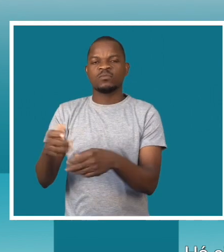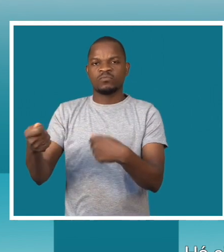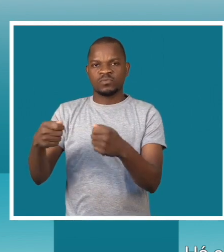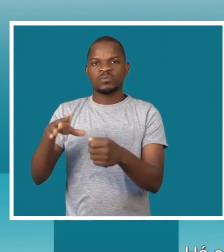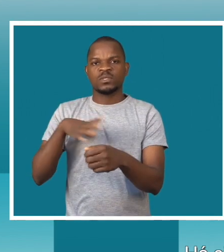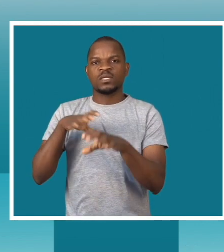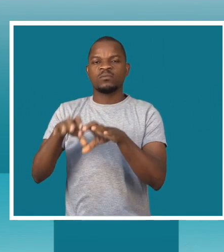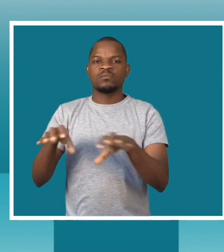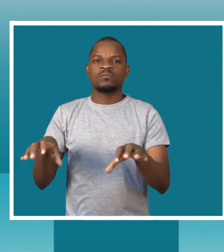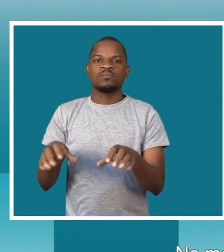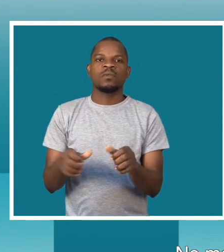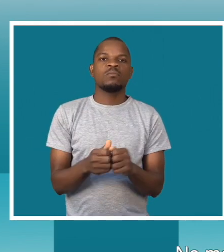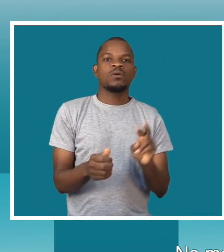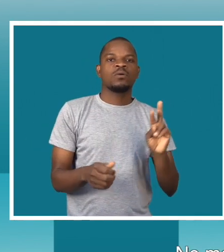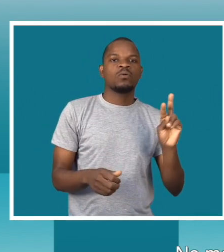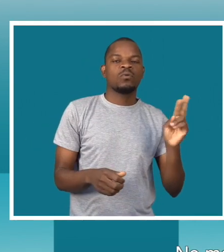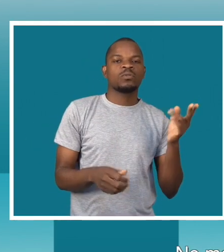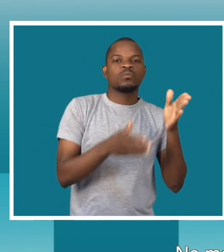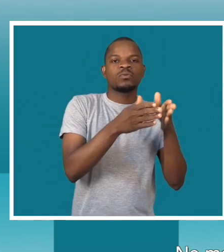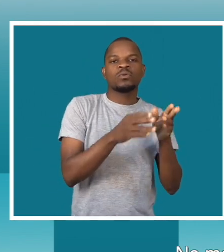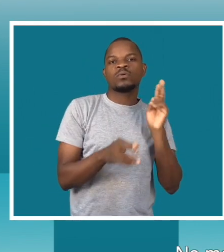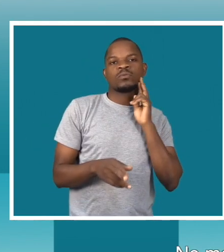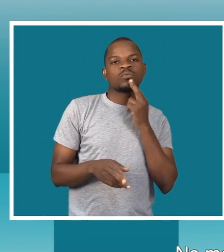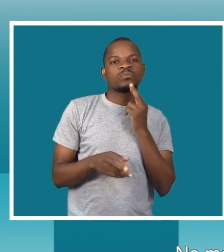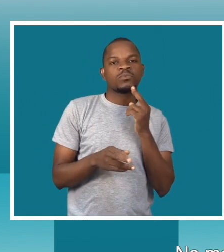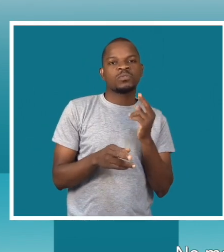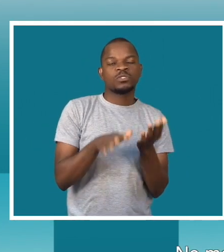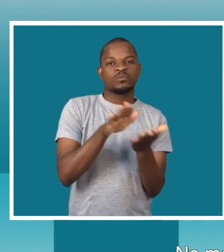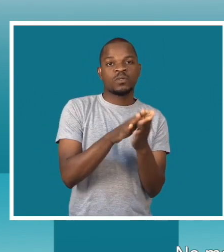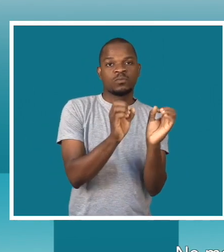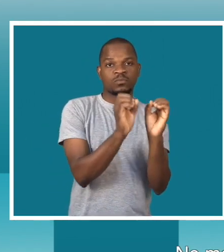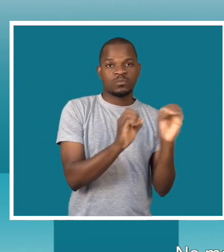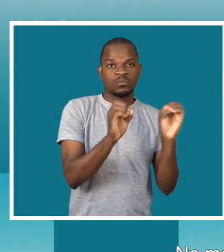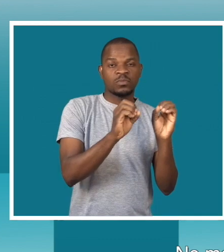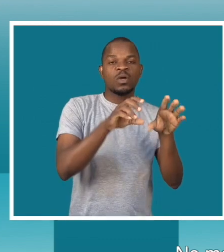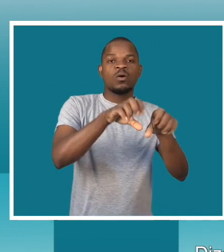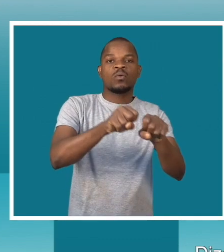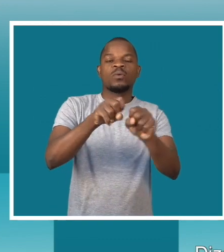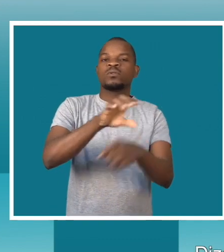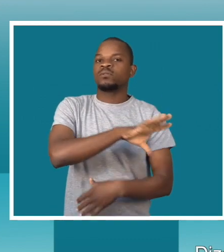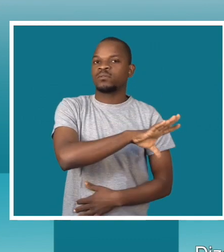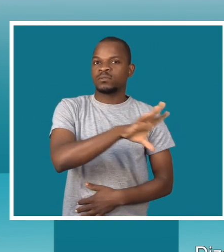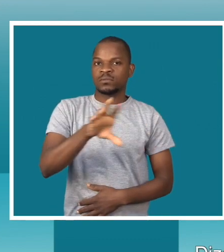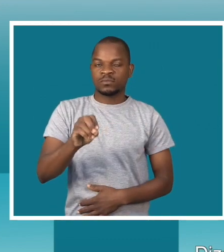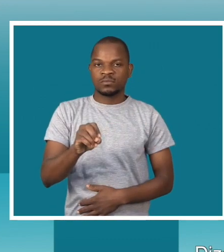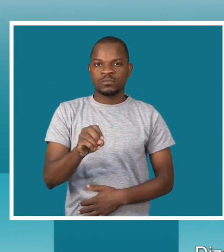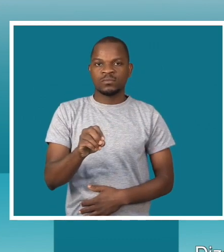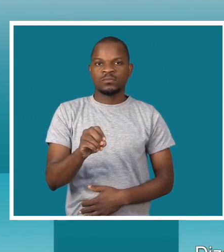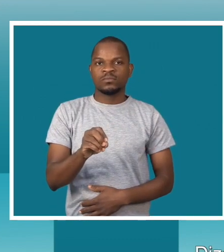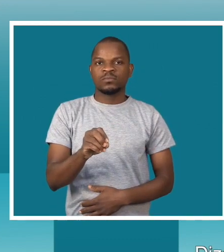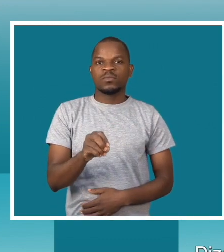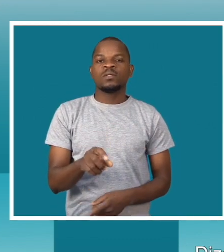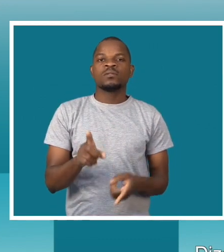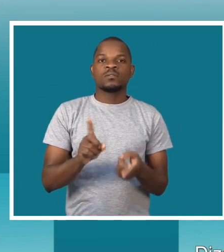disponíveis. No mercado não tem espaço, as bancas estão ocupadas. Eles dizem que há bancas, não há bancas no mercado.